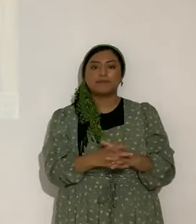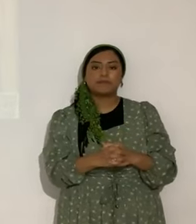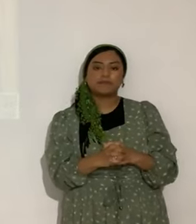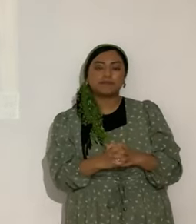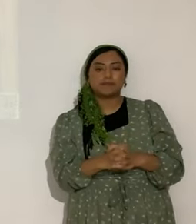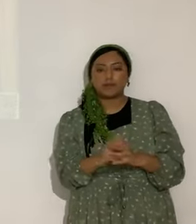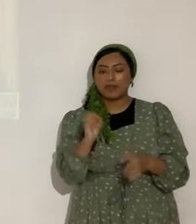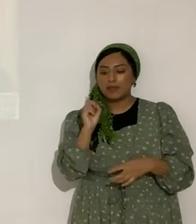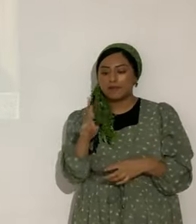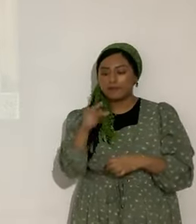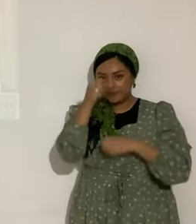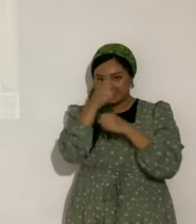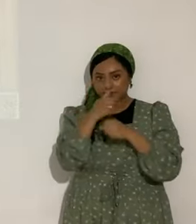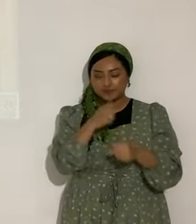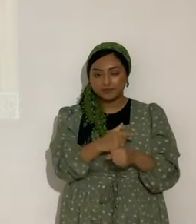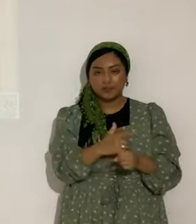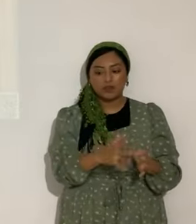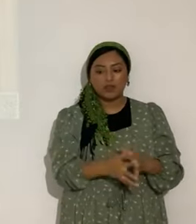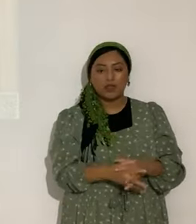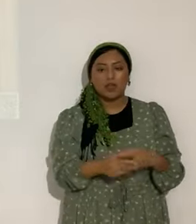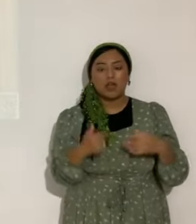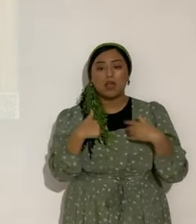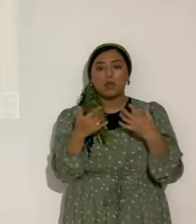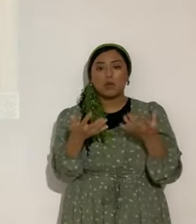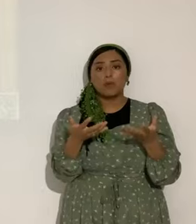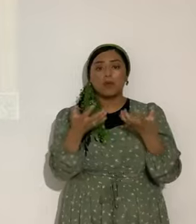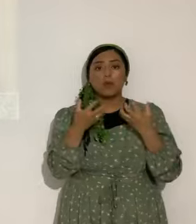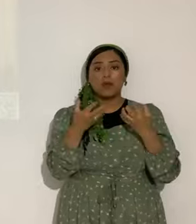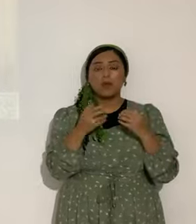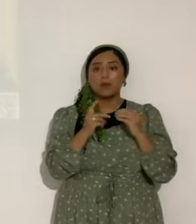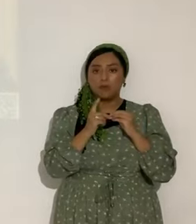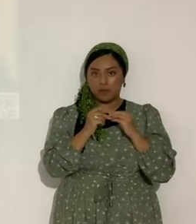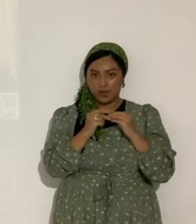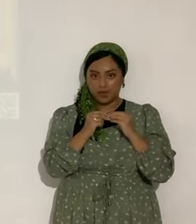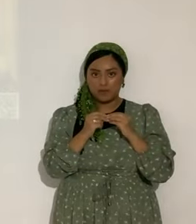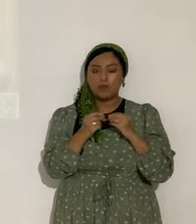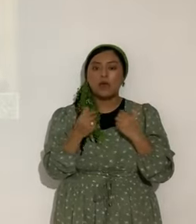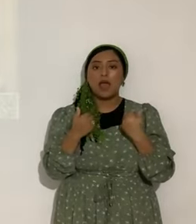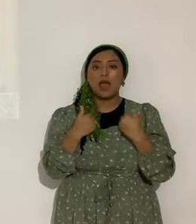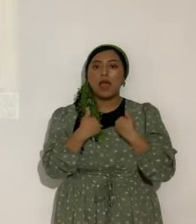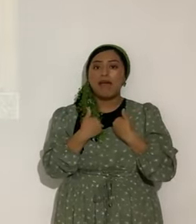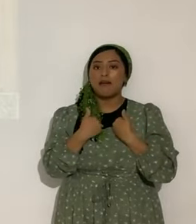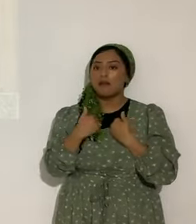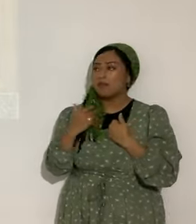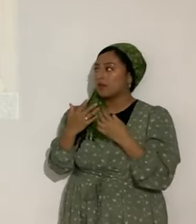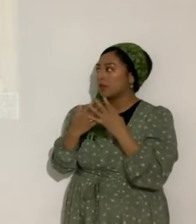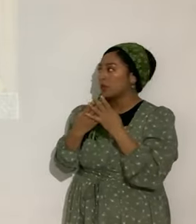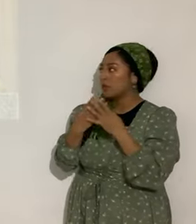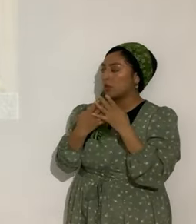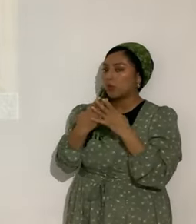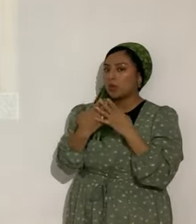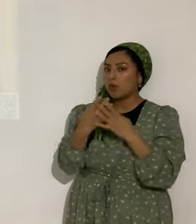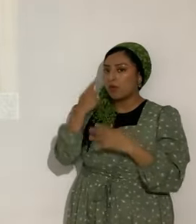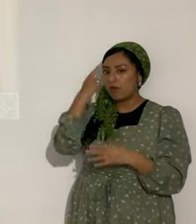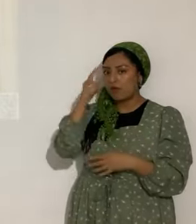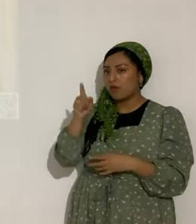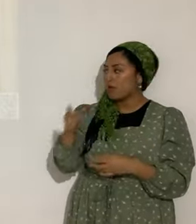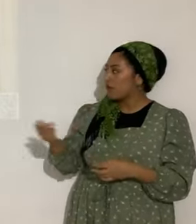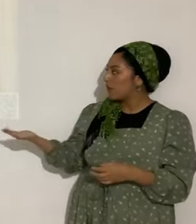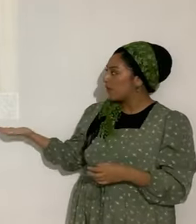amados preciosos, miren, quiero una vez más, aquí tienen ustedes el código QR para escanear esta revista.